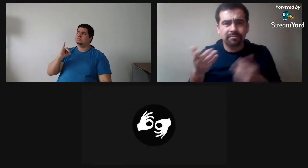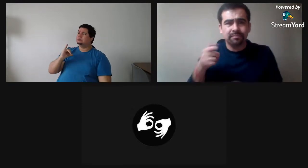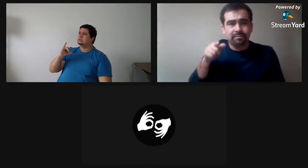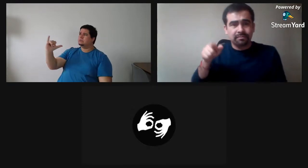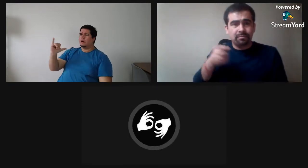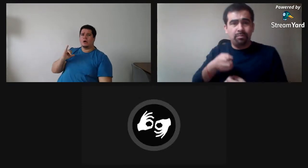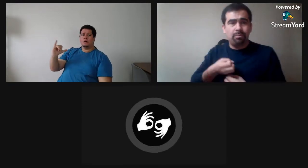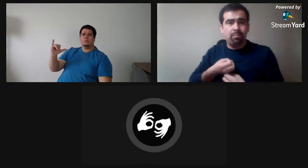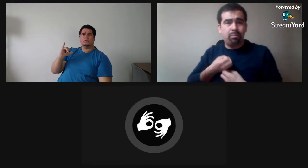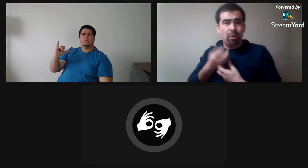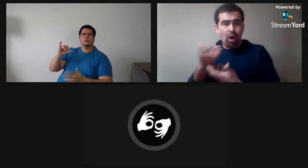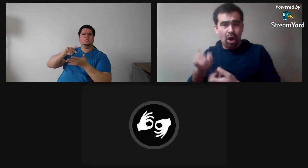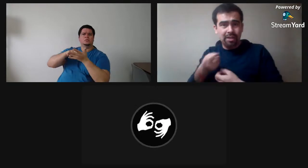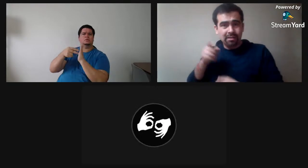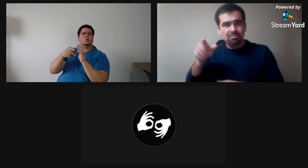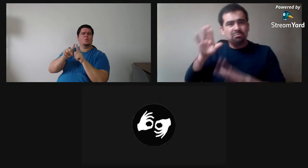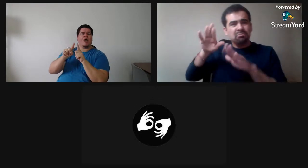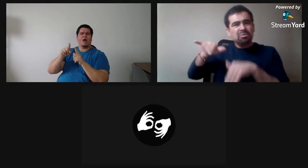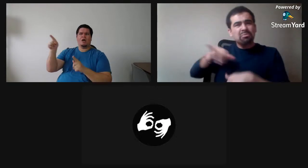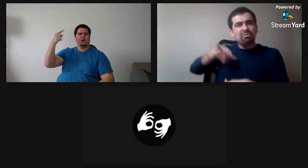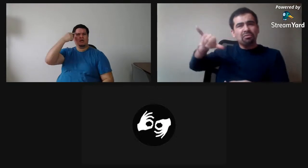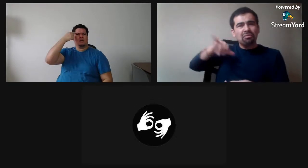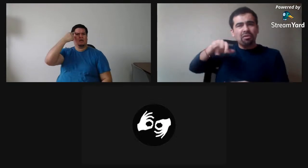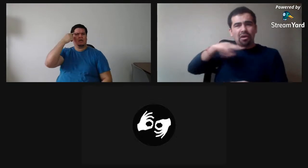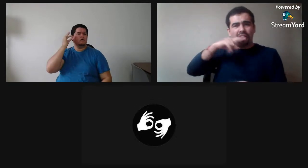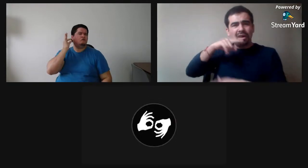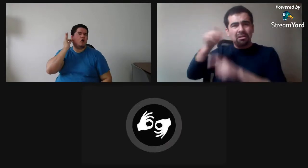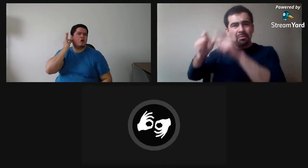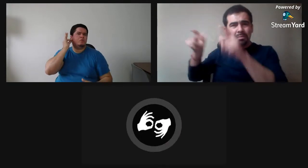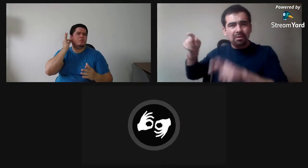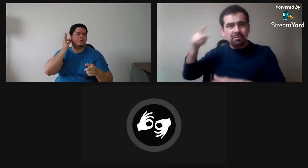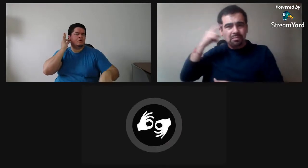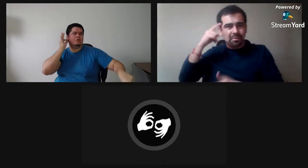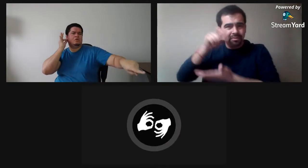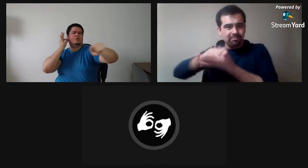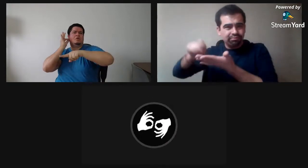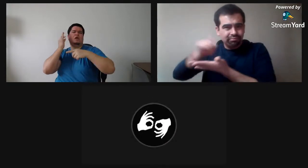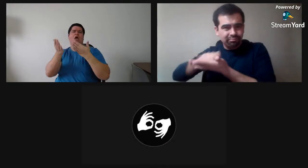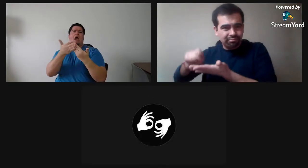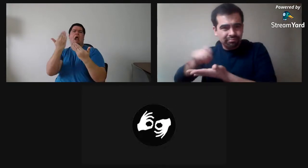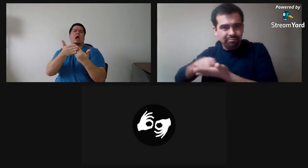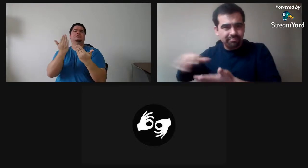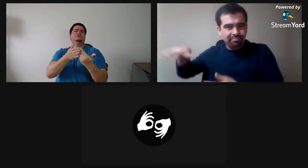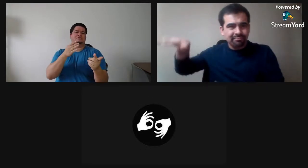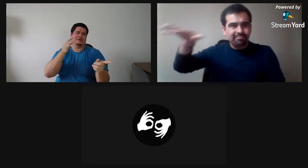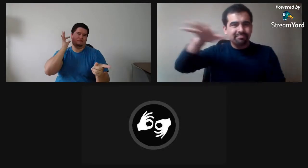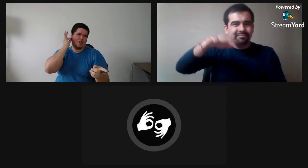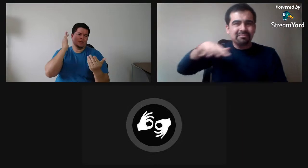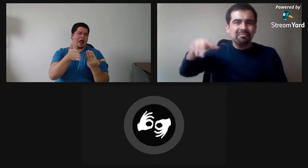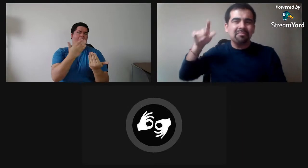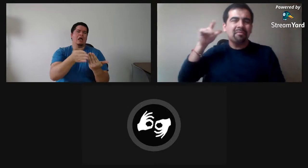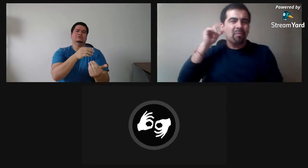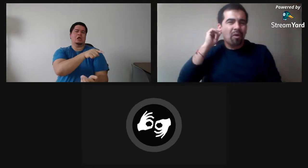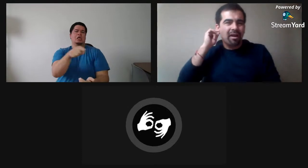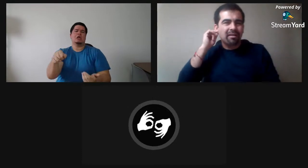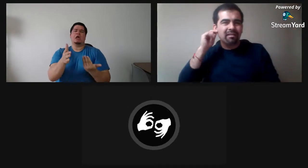¿Por qué fue diferente? Porque la poesía generalmente se piensa que